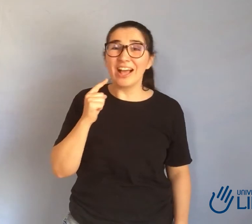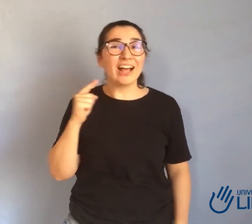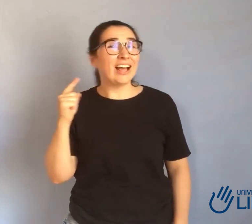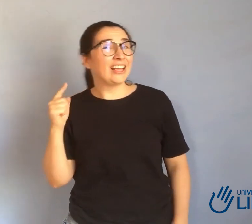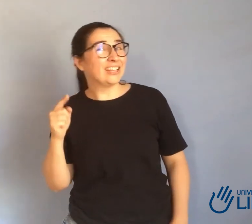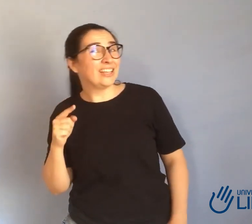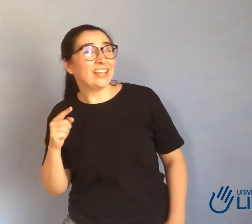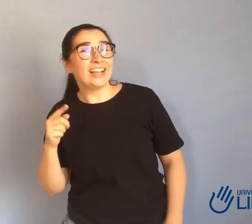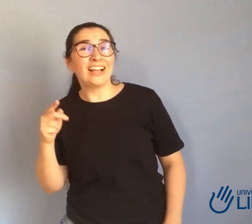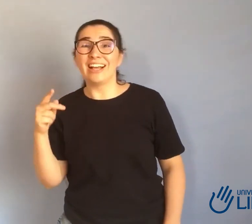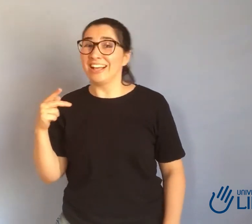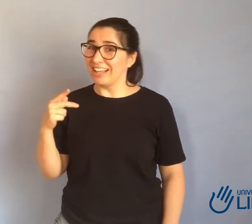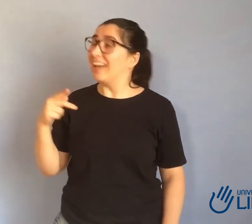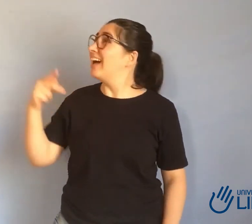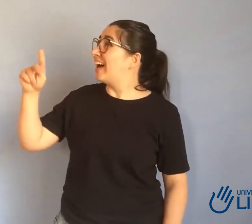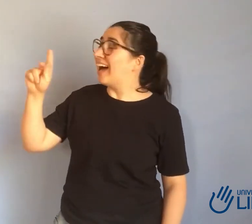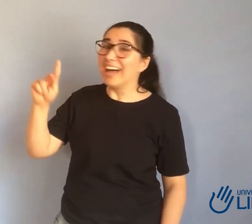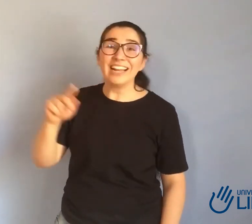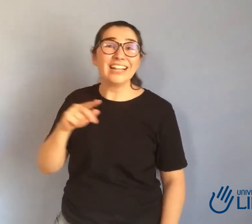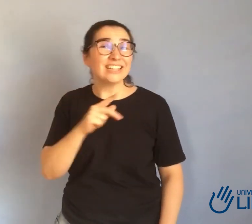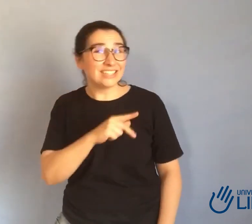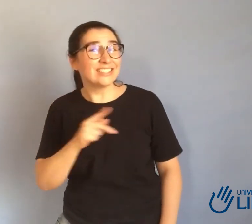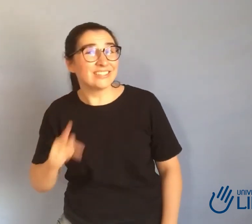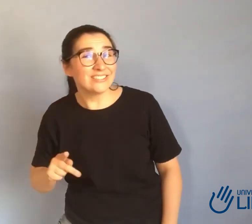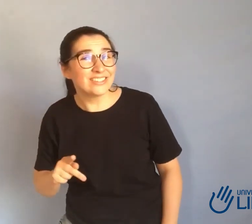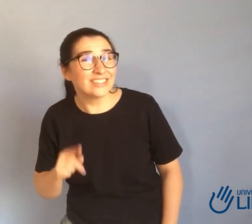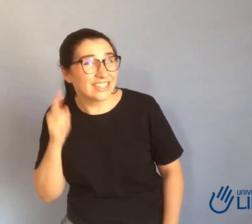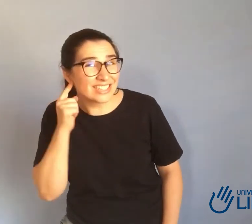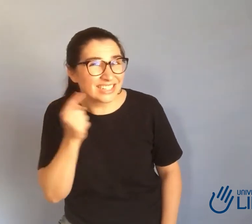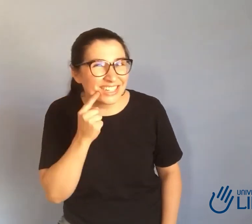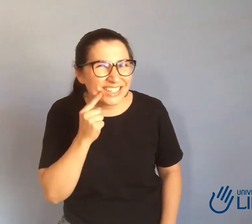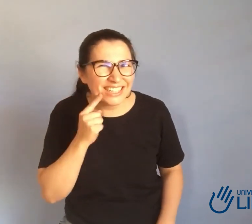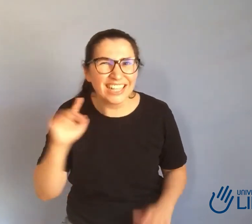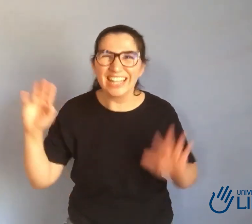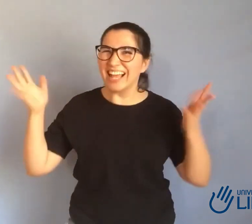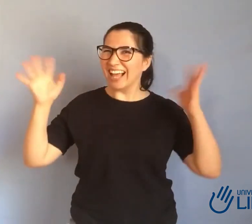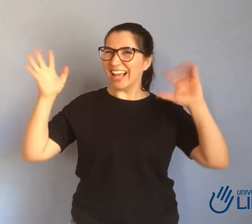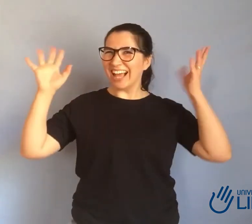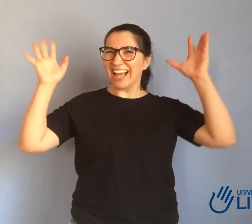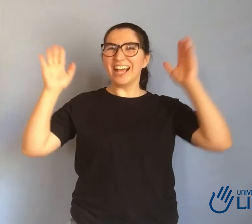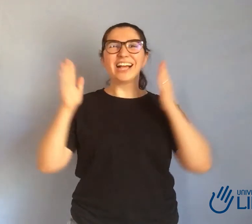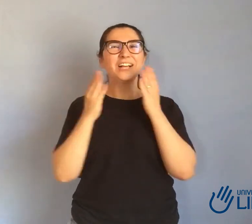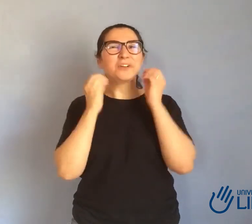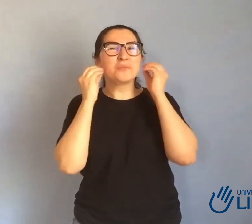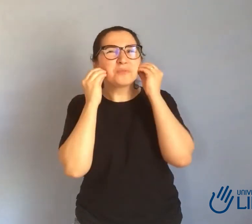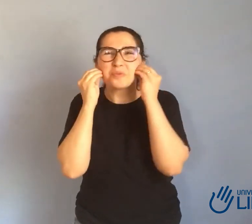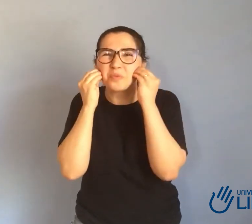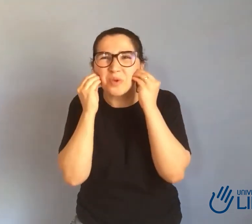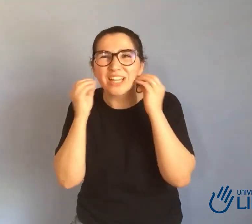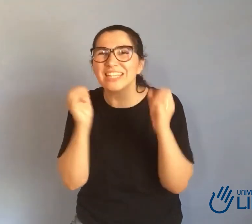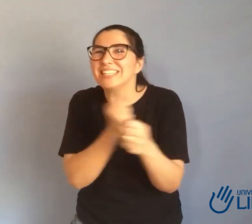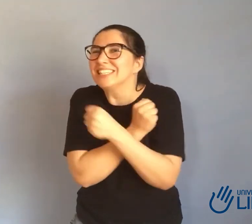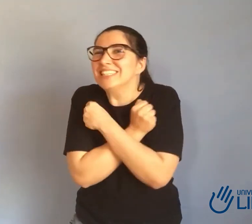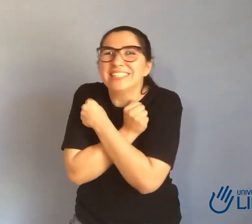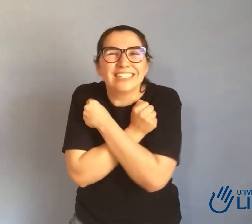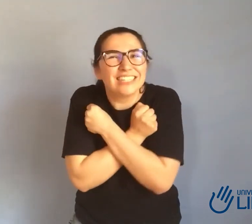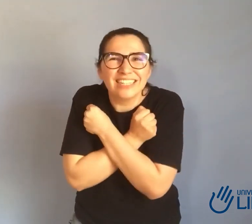realizei o meu sonho de conseguir me comunicar com os surdos. Muito obrigada, de verdade. Parabéns para mim e